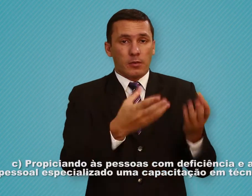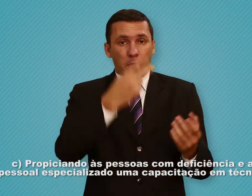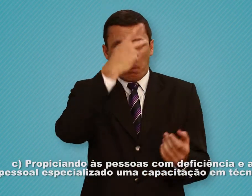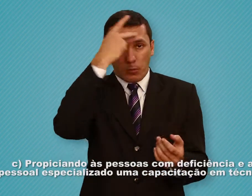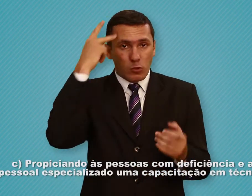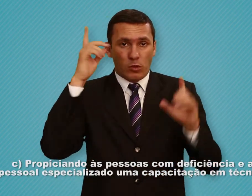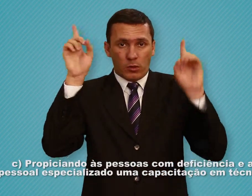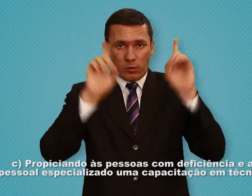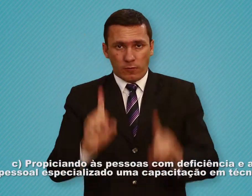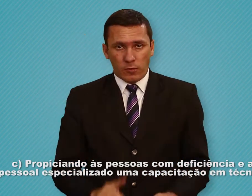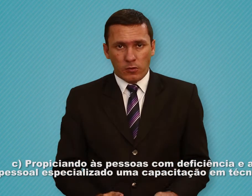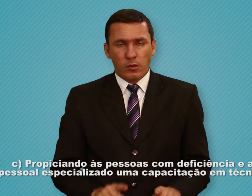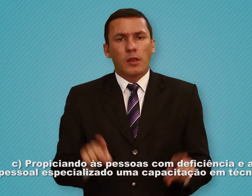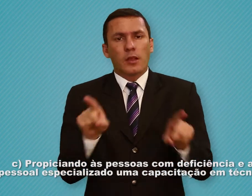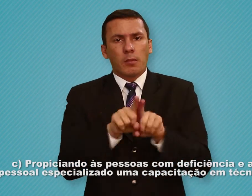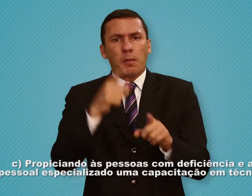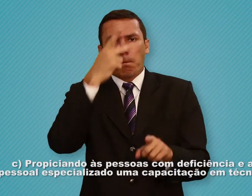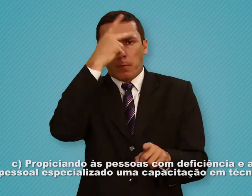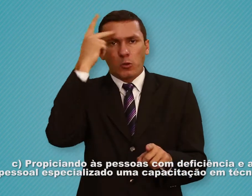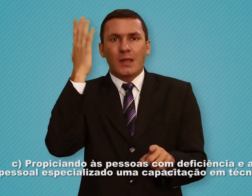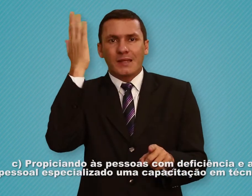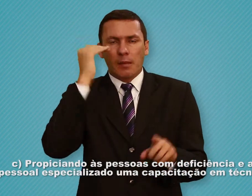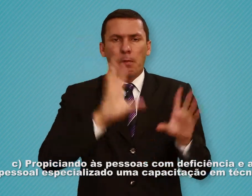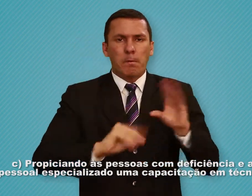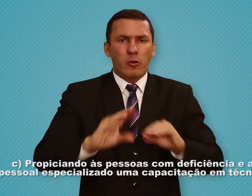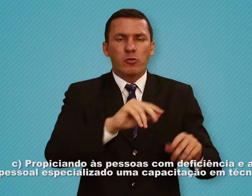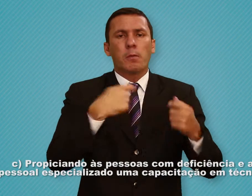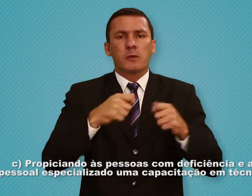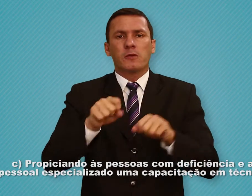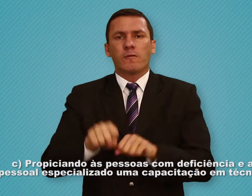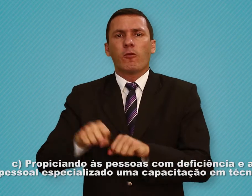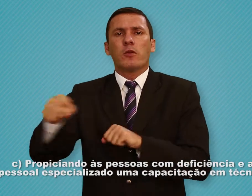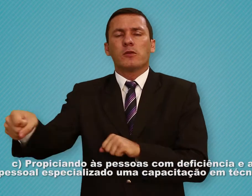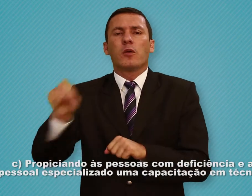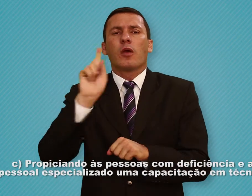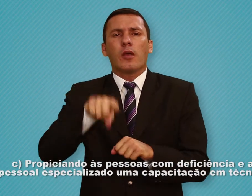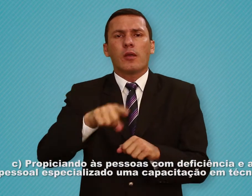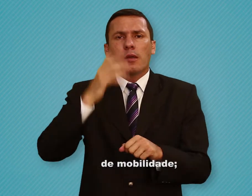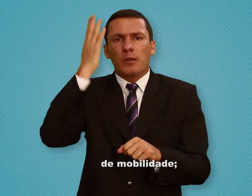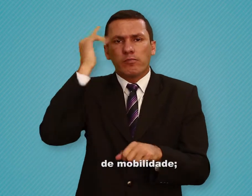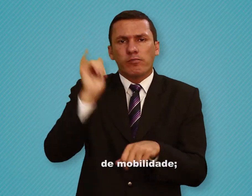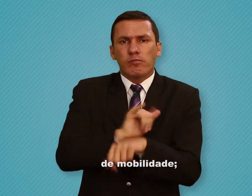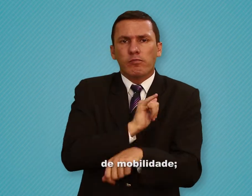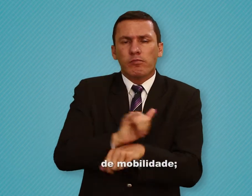Propiciando às pessoas com deficiência e ao pessoal especializado uma capacitação em técnicas de mobilidade.